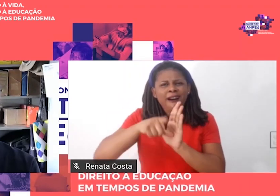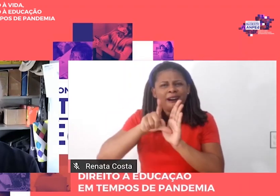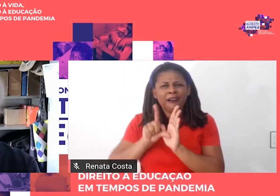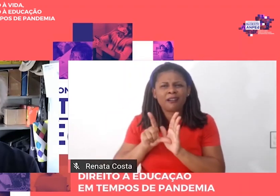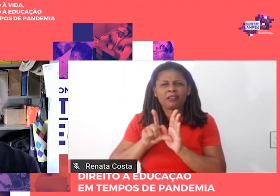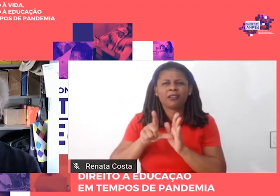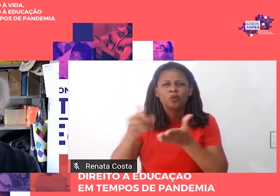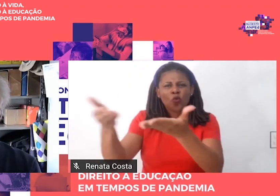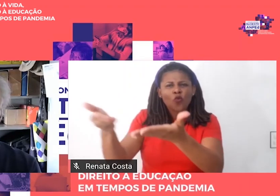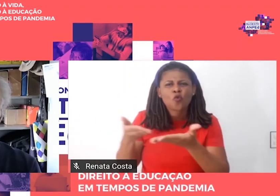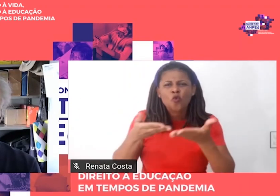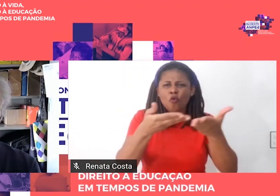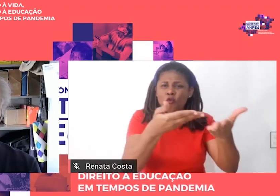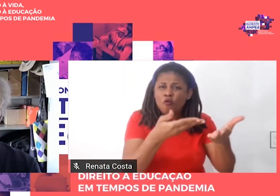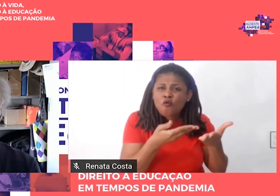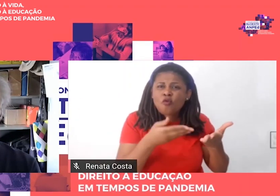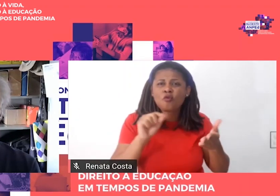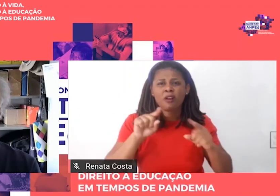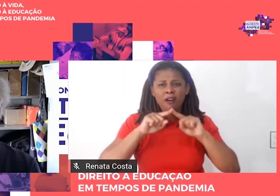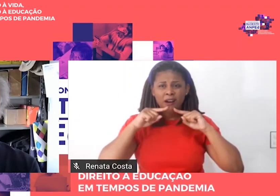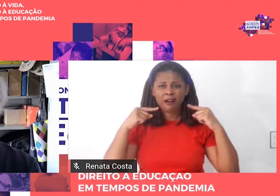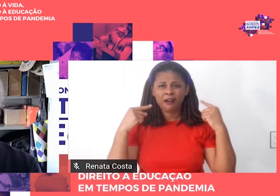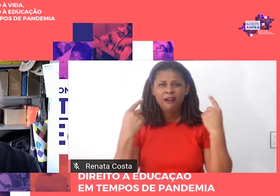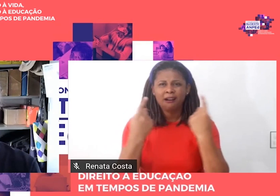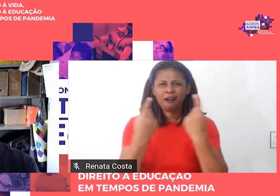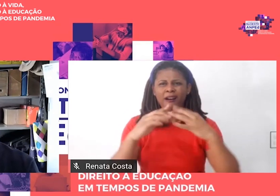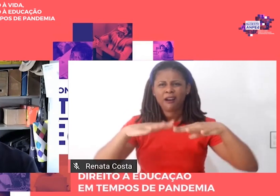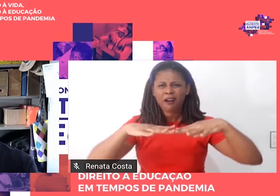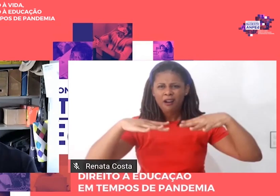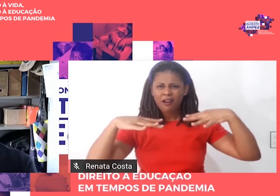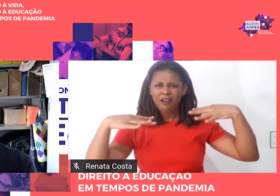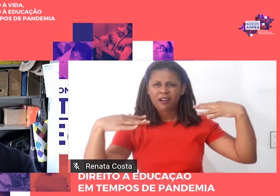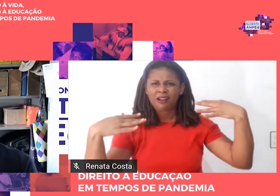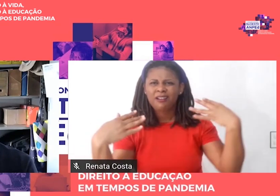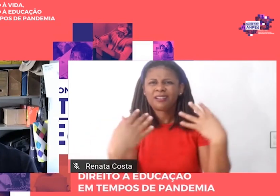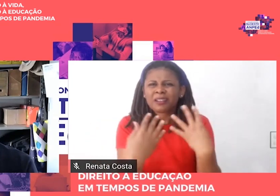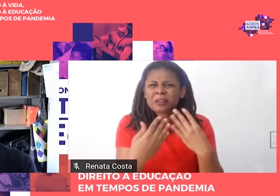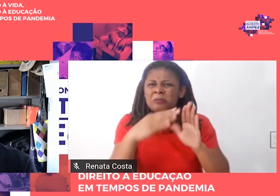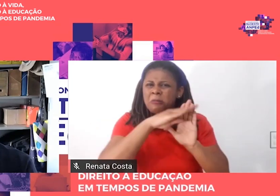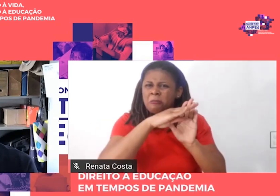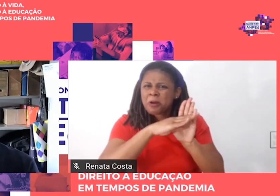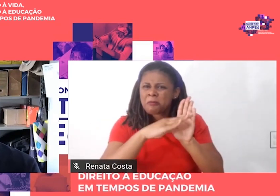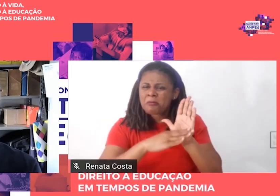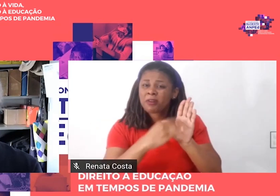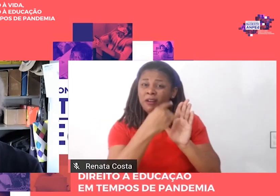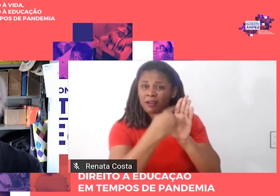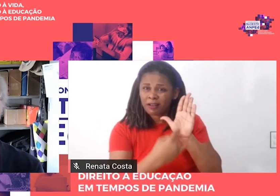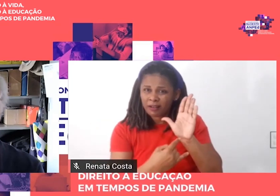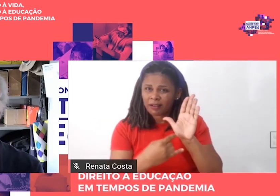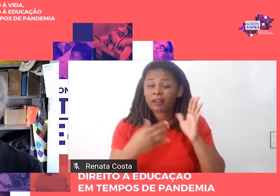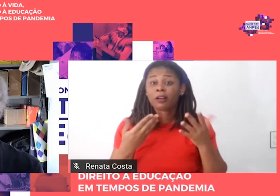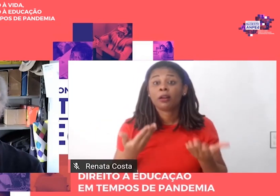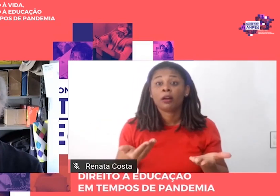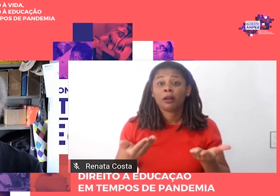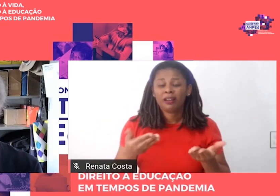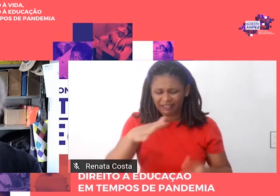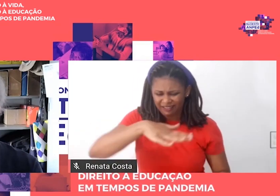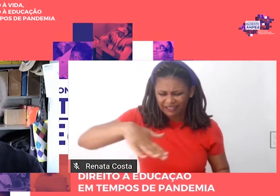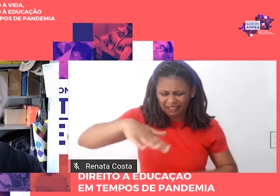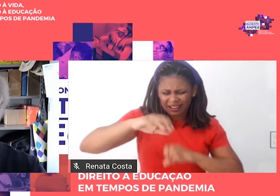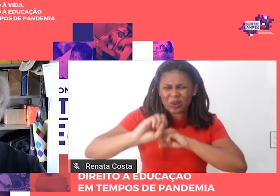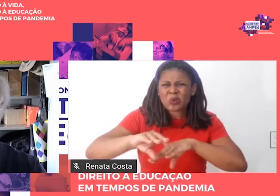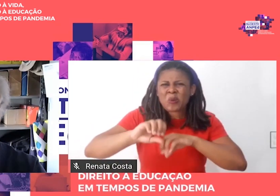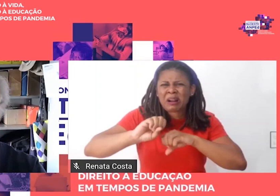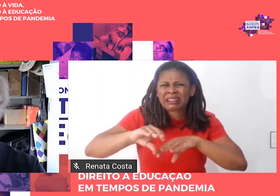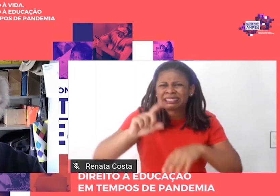Constituinte, o campo educacional se encontrava dilacerado pelo